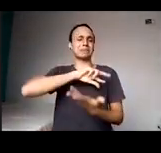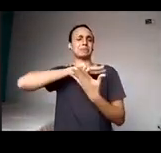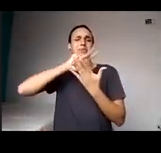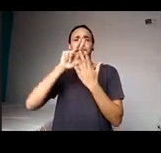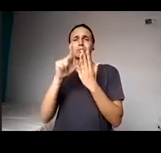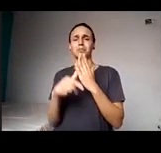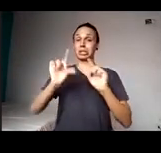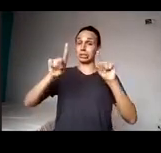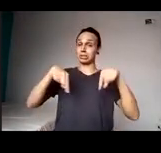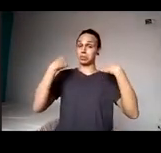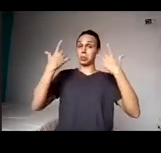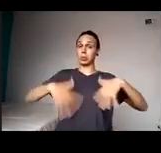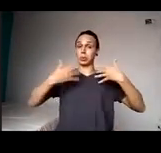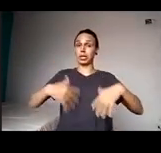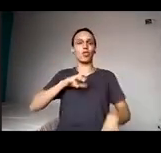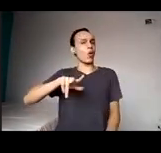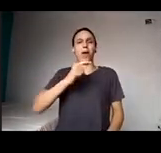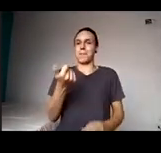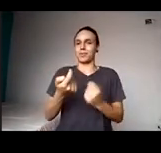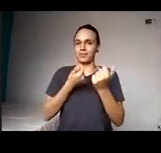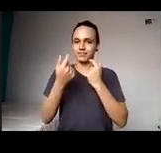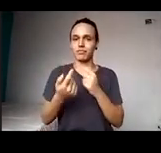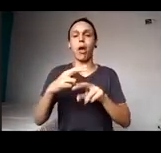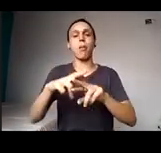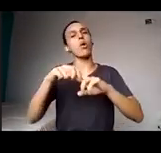né? O meu registro seria nesse sentido.